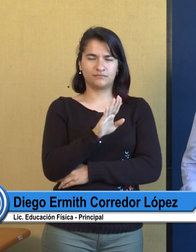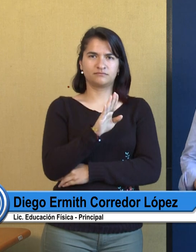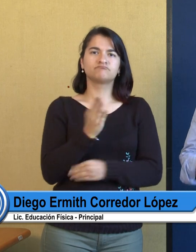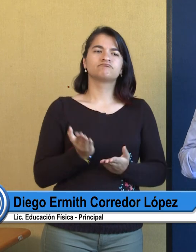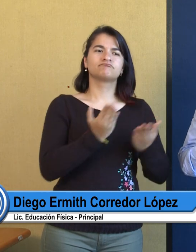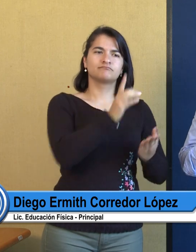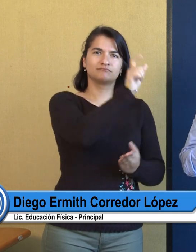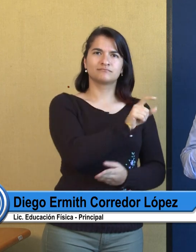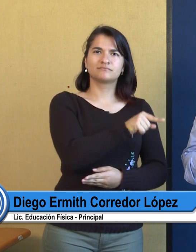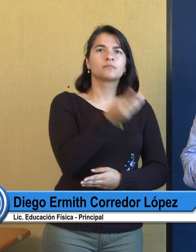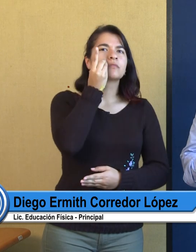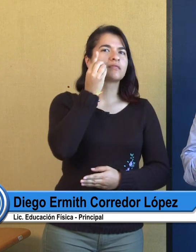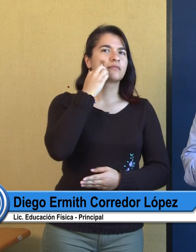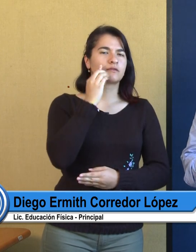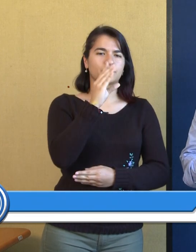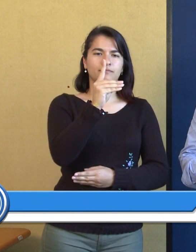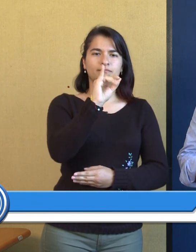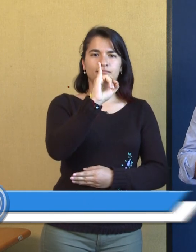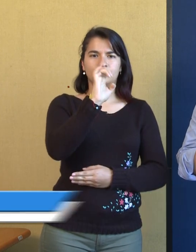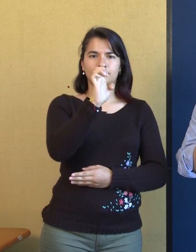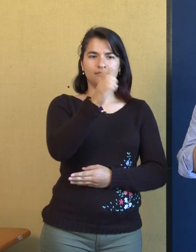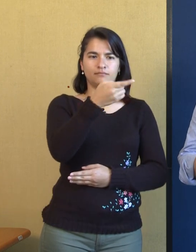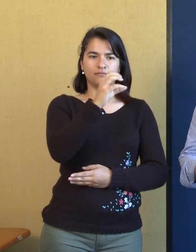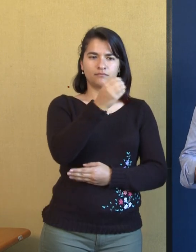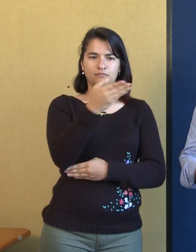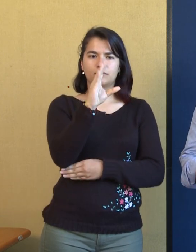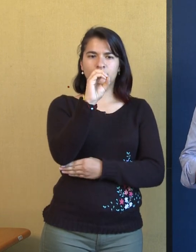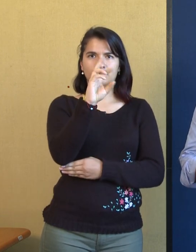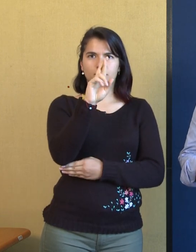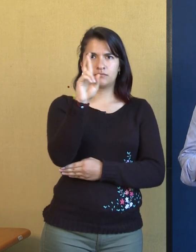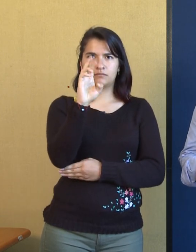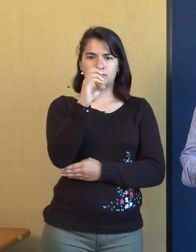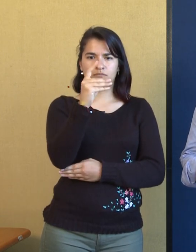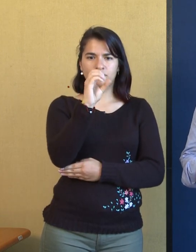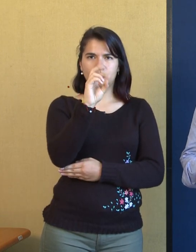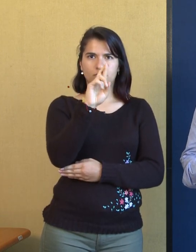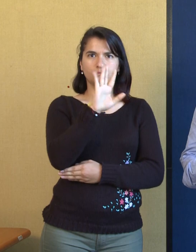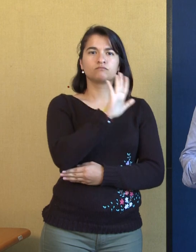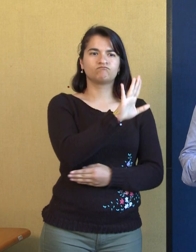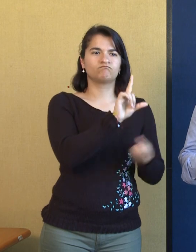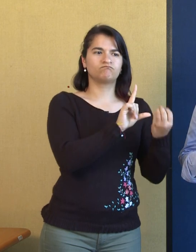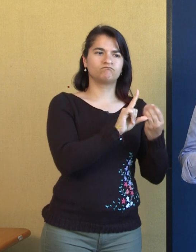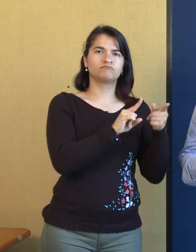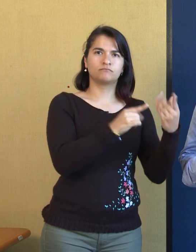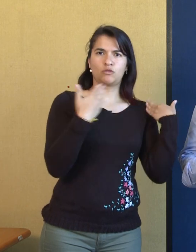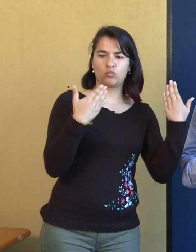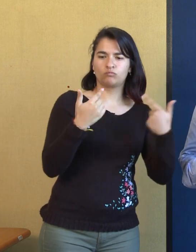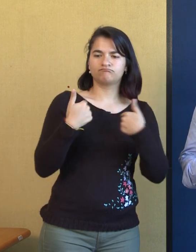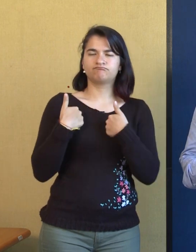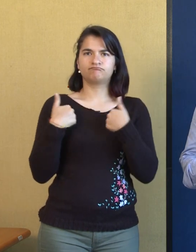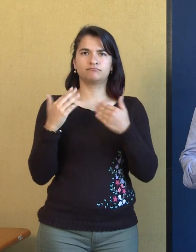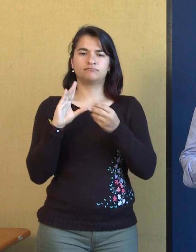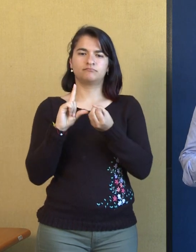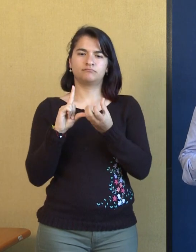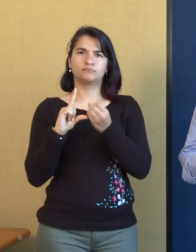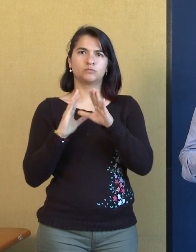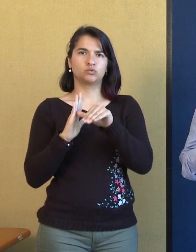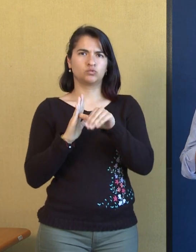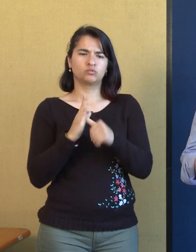egresados de la Universidad Pedagógica y estamos presentándonos al Consejo Superior para ser representantes